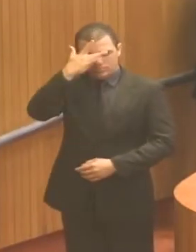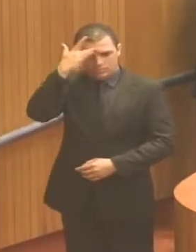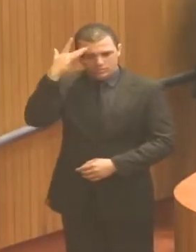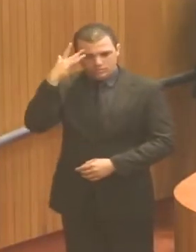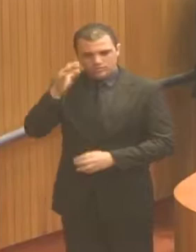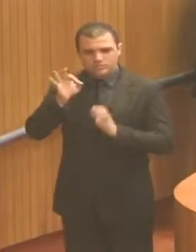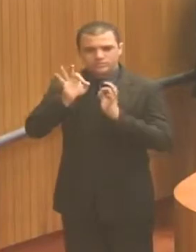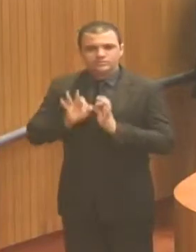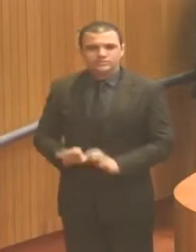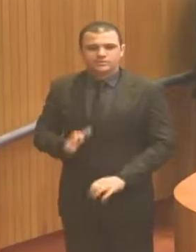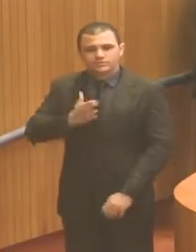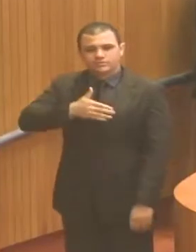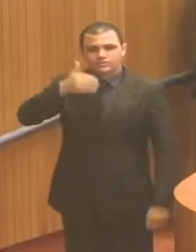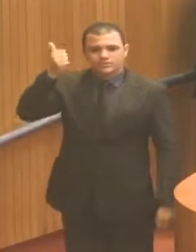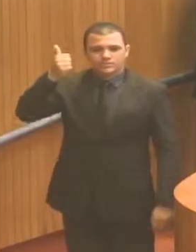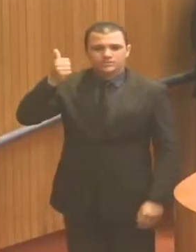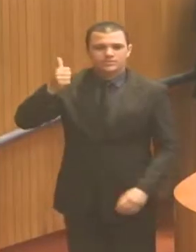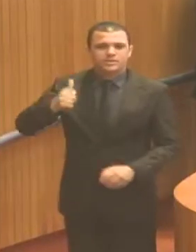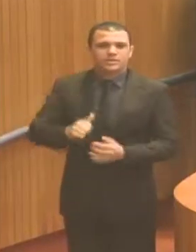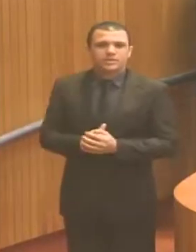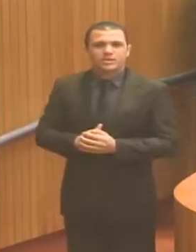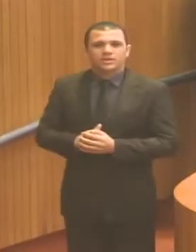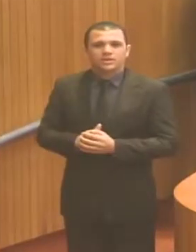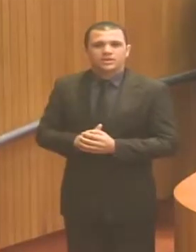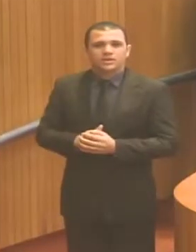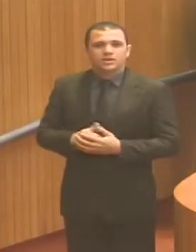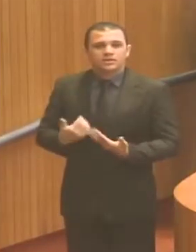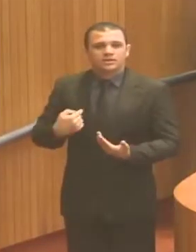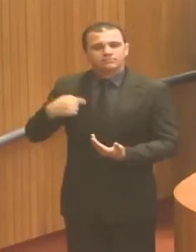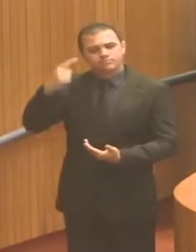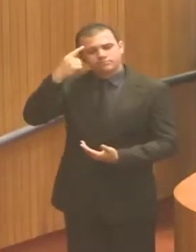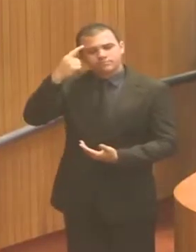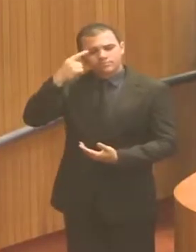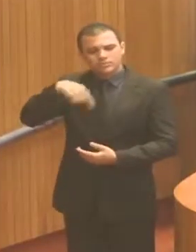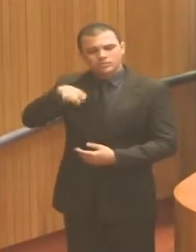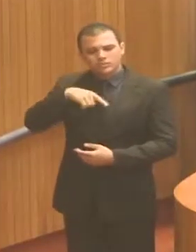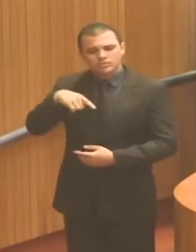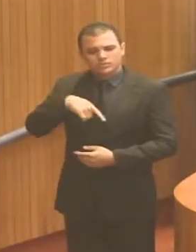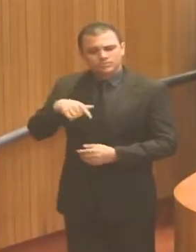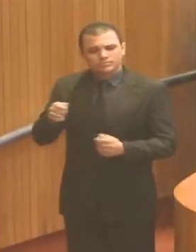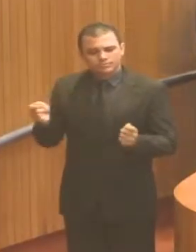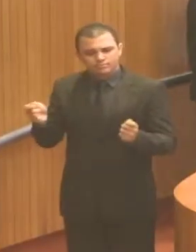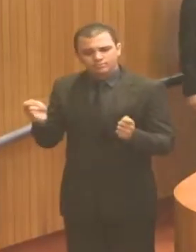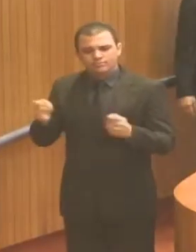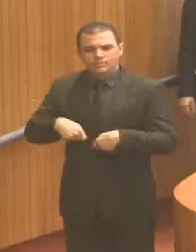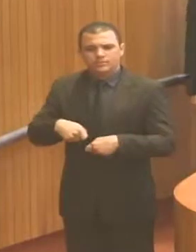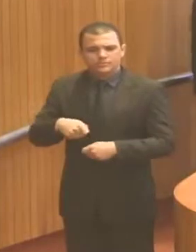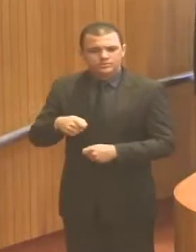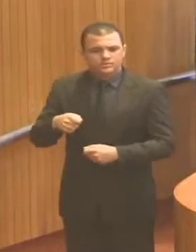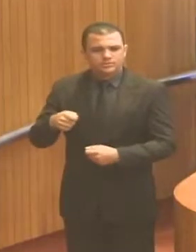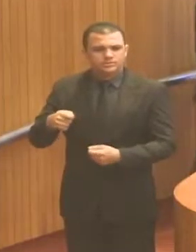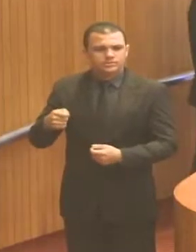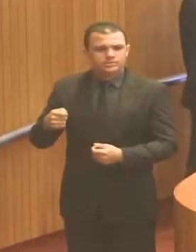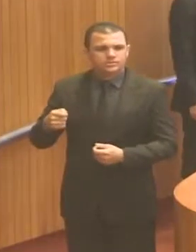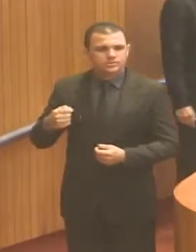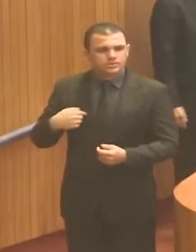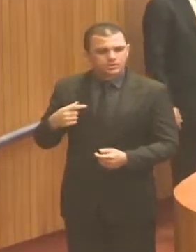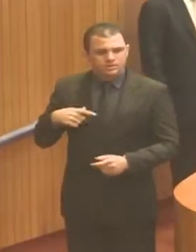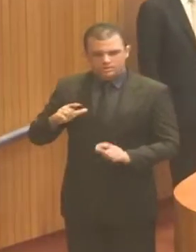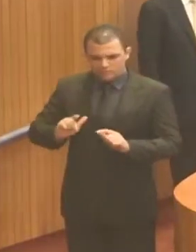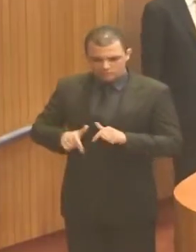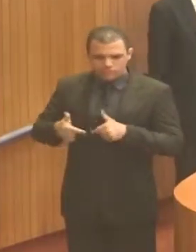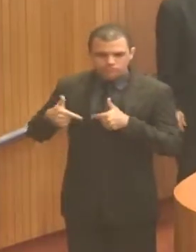E, dessa forma, creio que a gente tem condições de honrar a luta